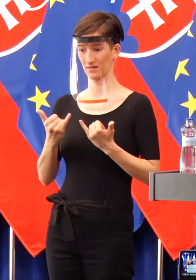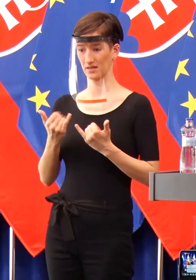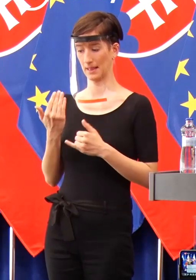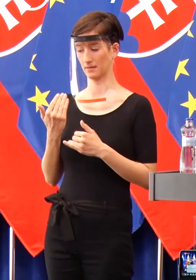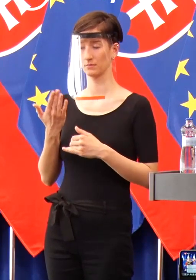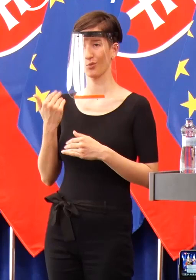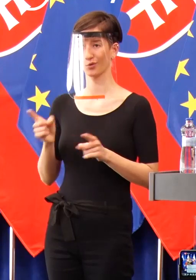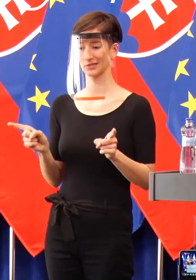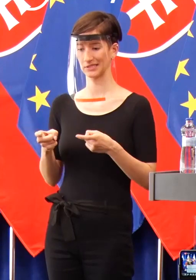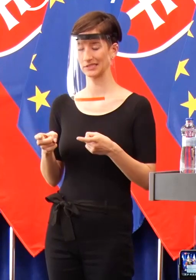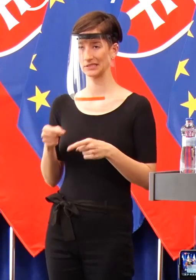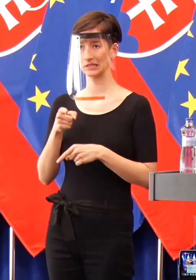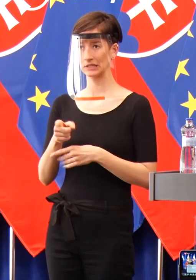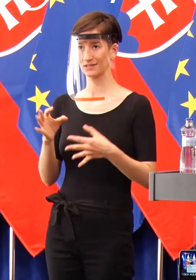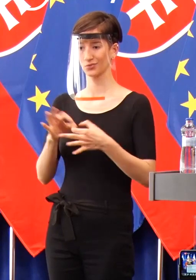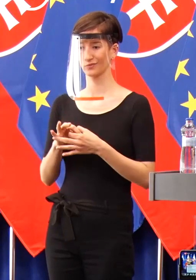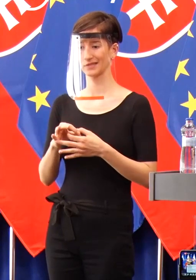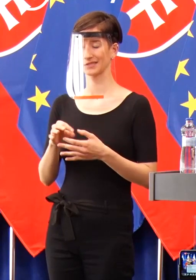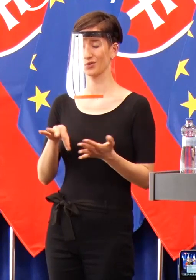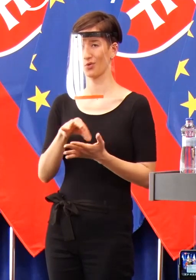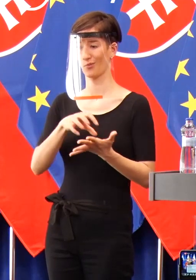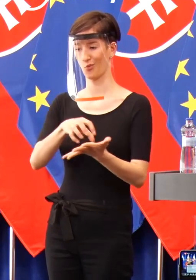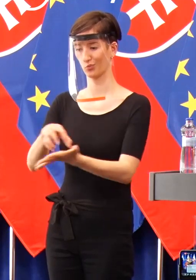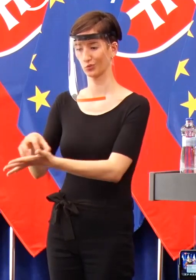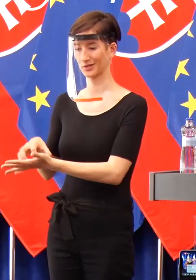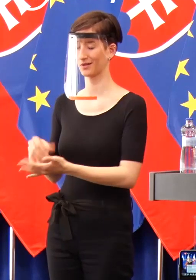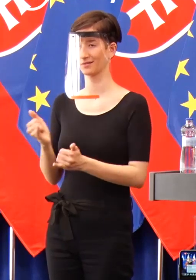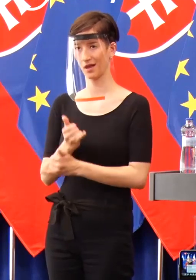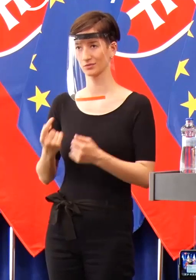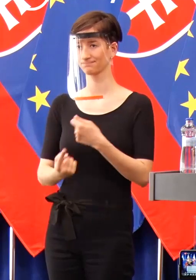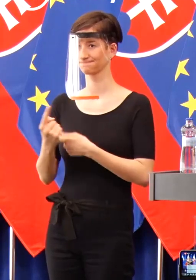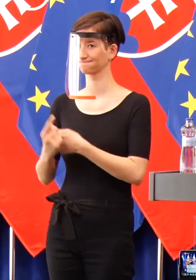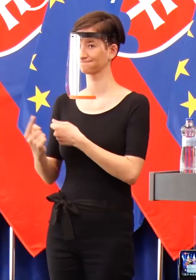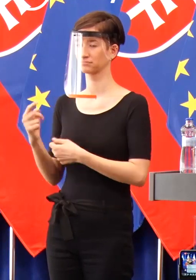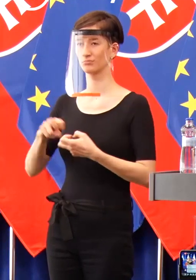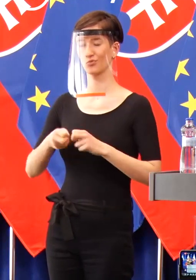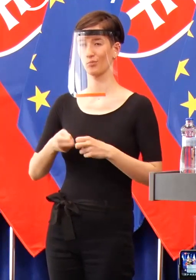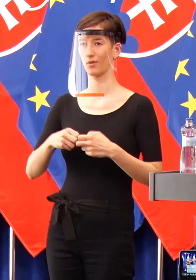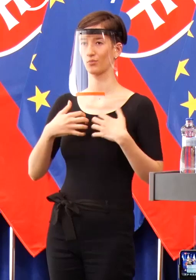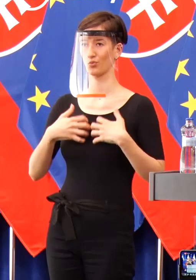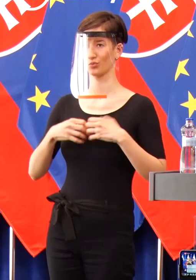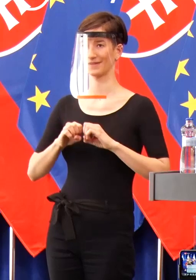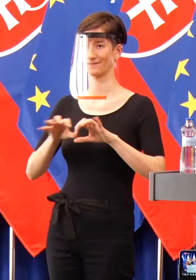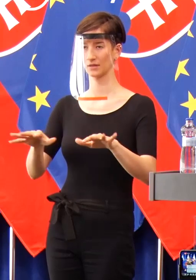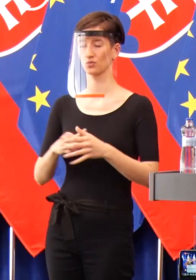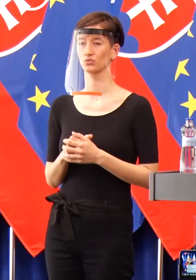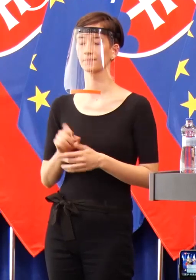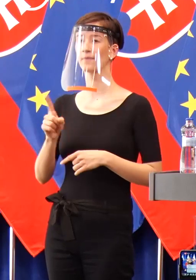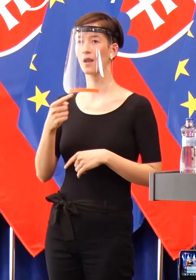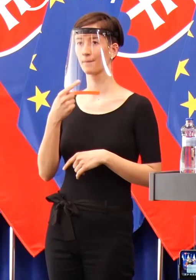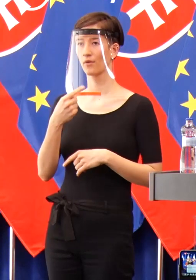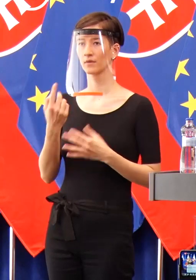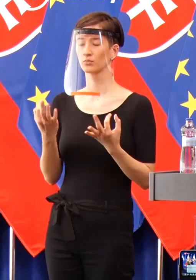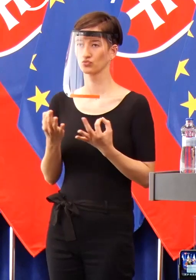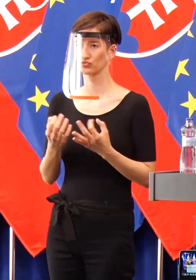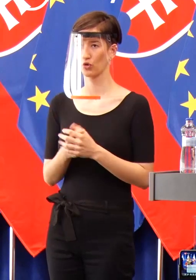máme zrejme výrazné ohnisko nákazy aj v romských osadách. Ale znova to poviem a s prizvukovaním toho,